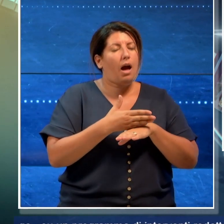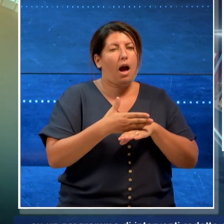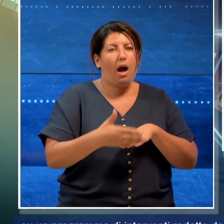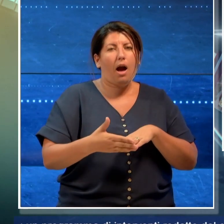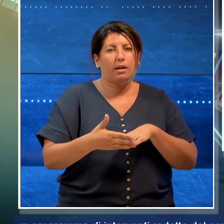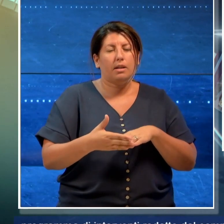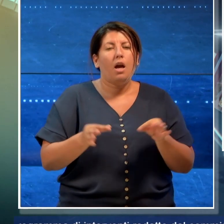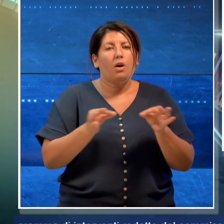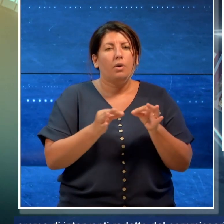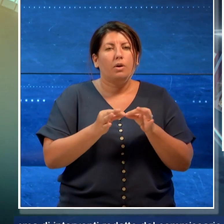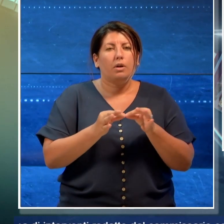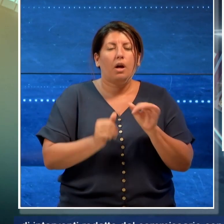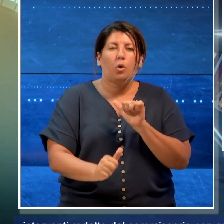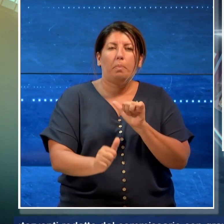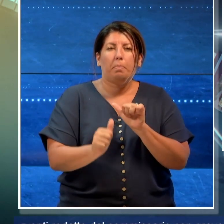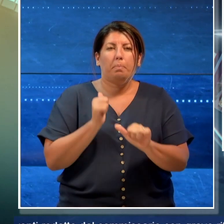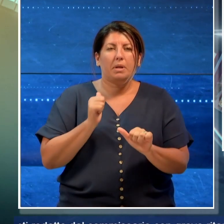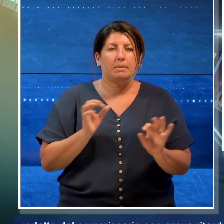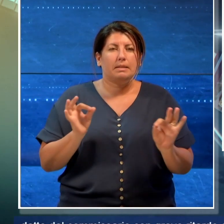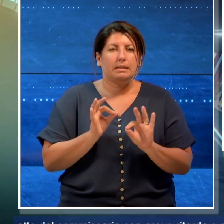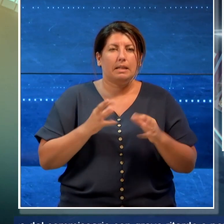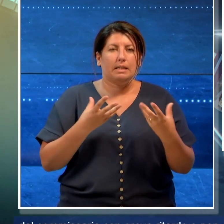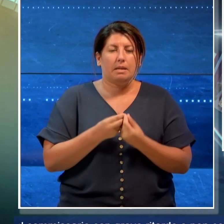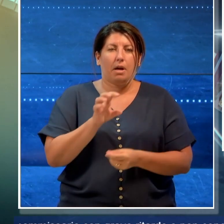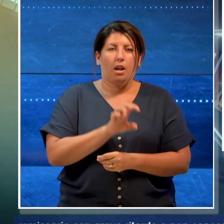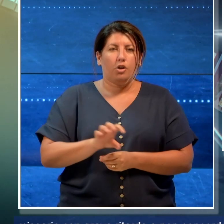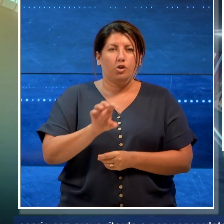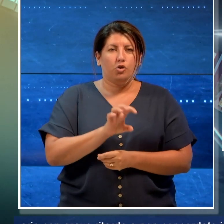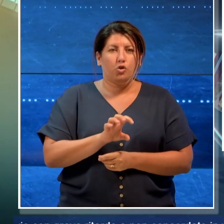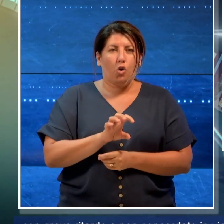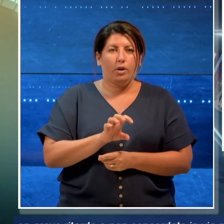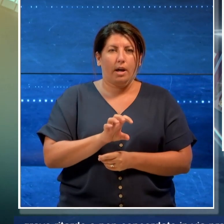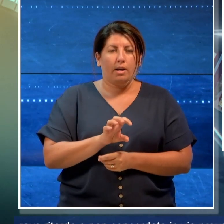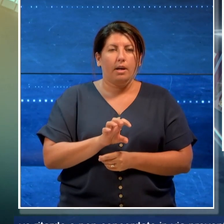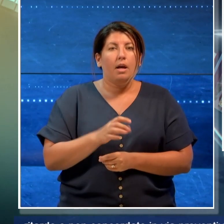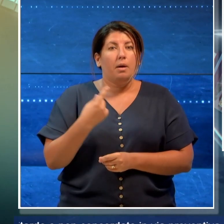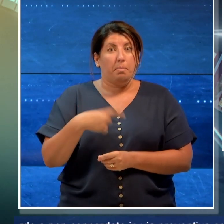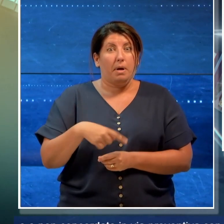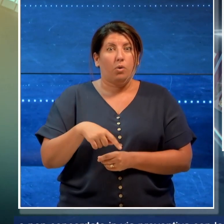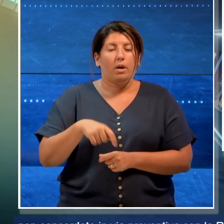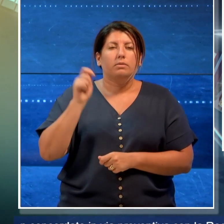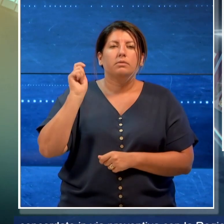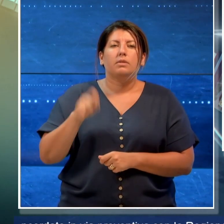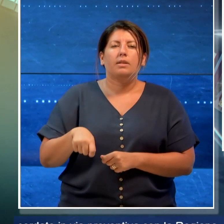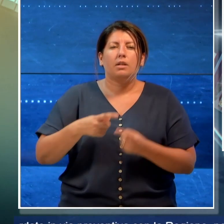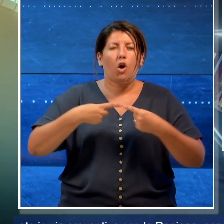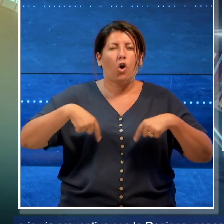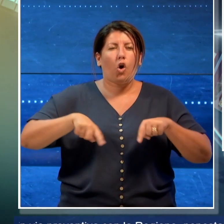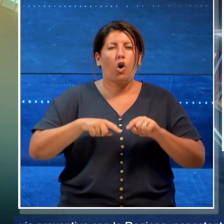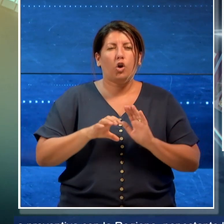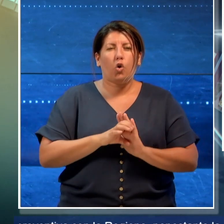non concordato in via preventiva con la Regione. Nonostante la recente sentenza della Corte